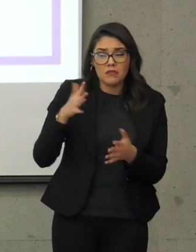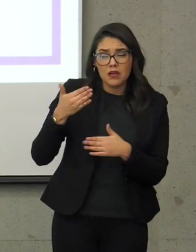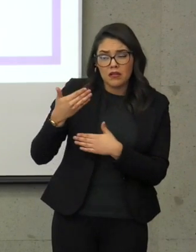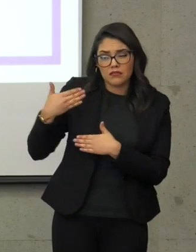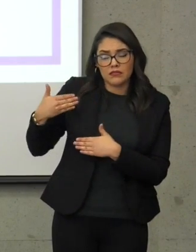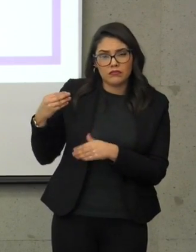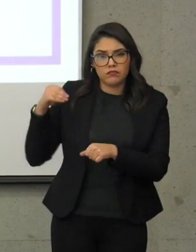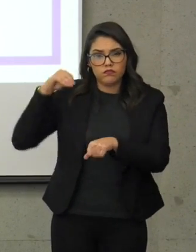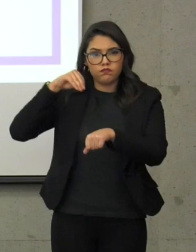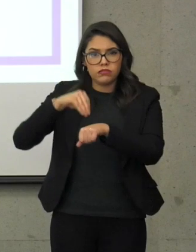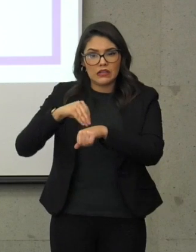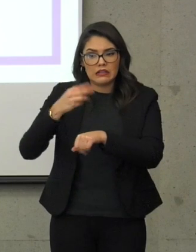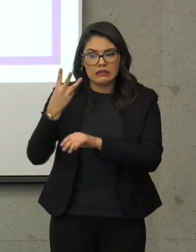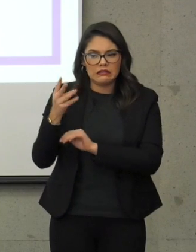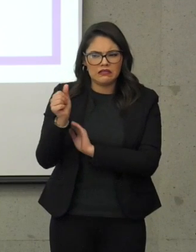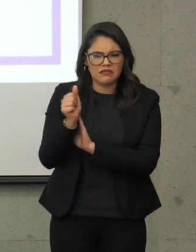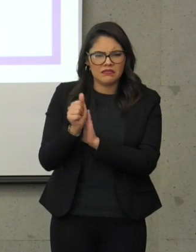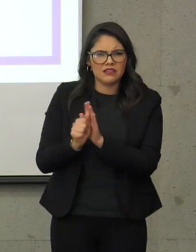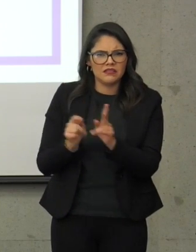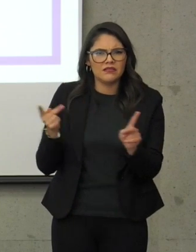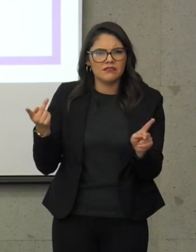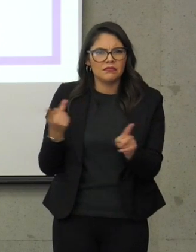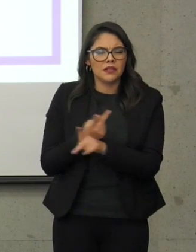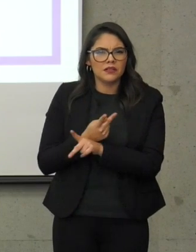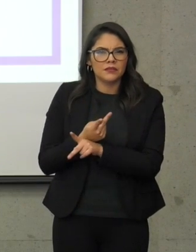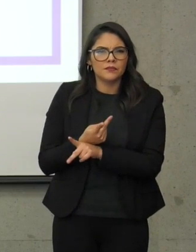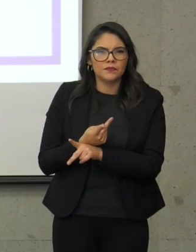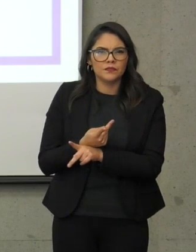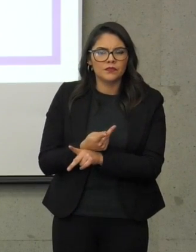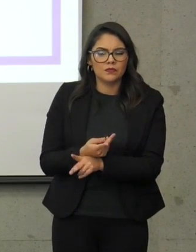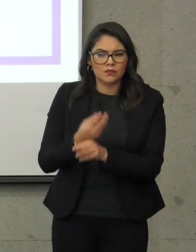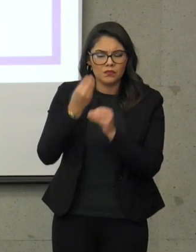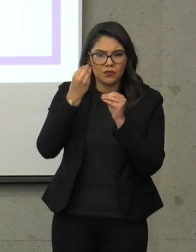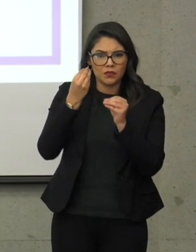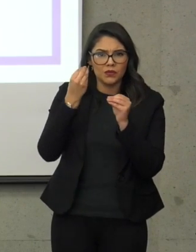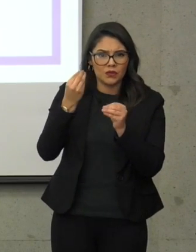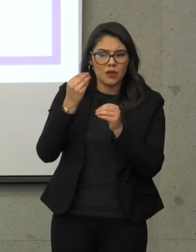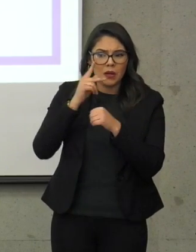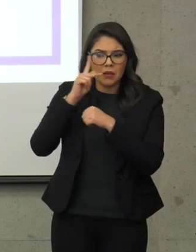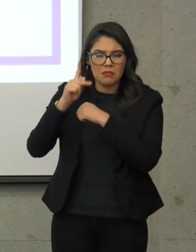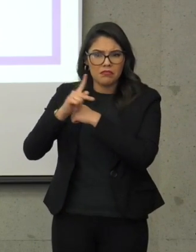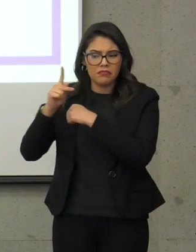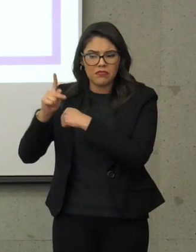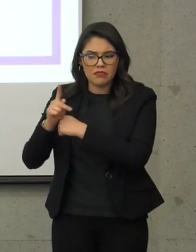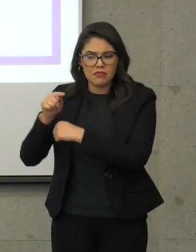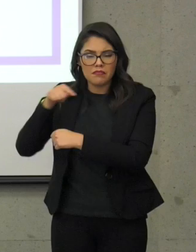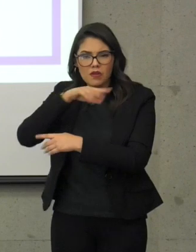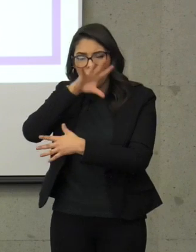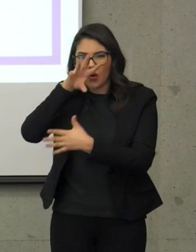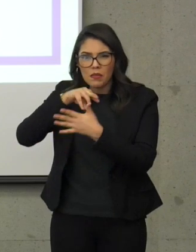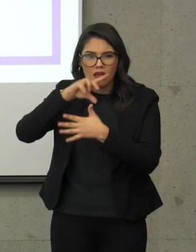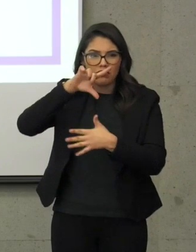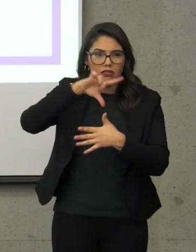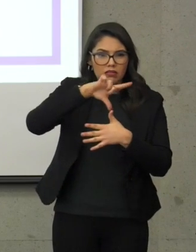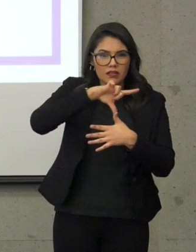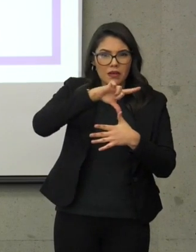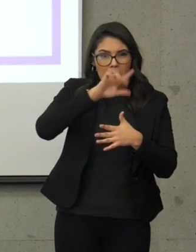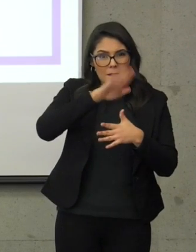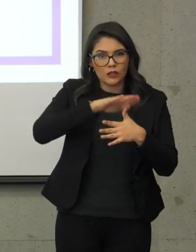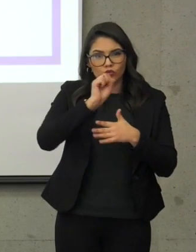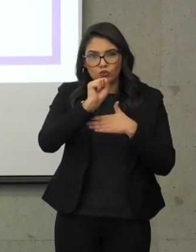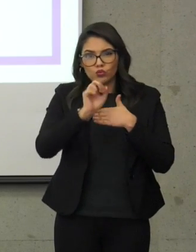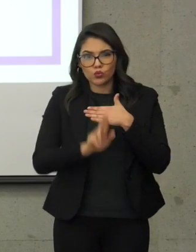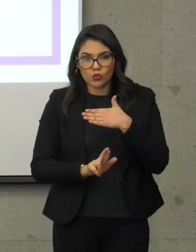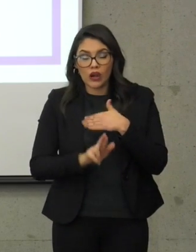meses una situación, sobre todo, con todos los países latinoamericanos, pero del sur, pero